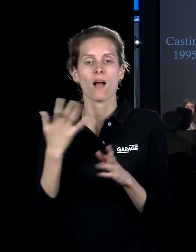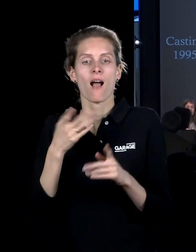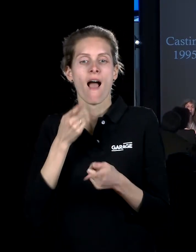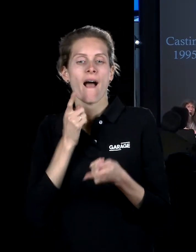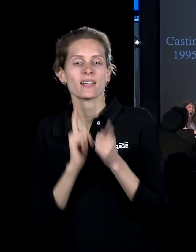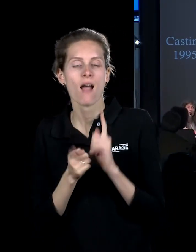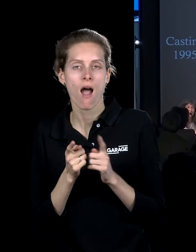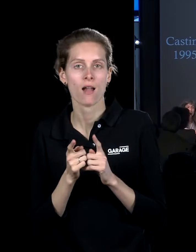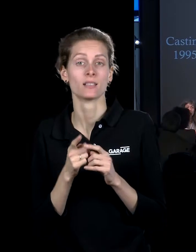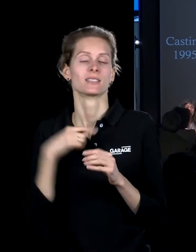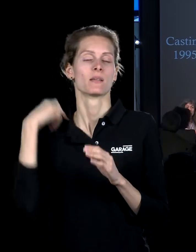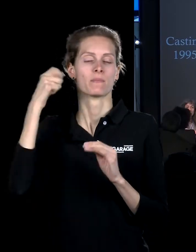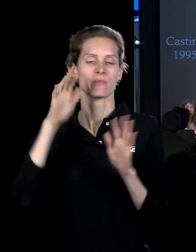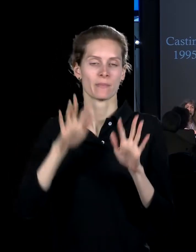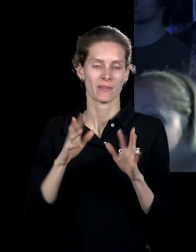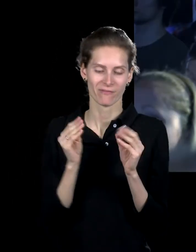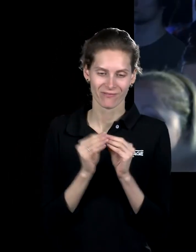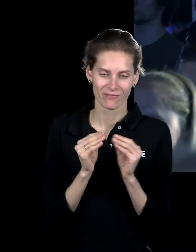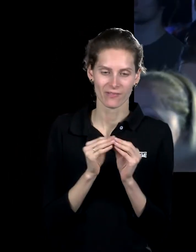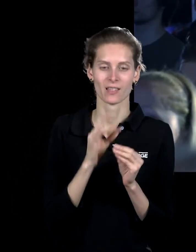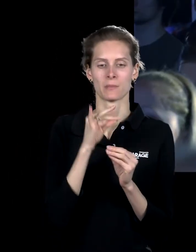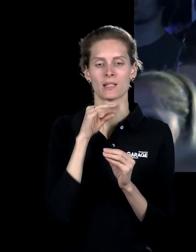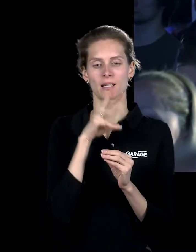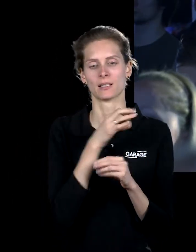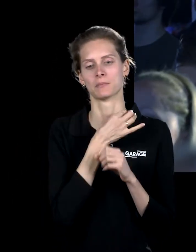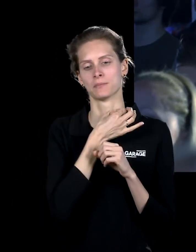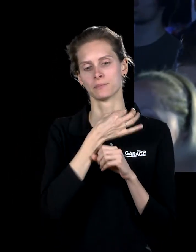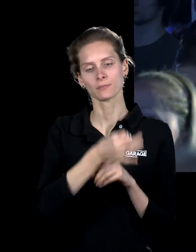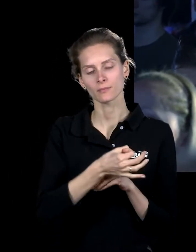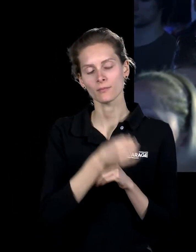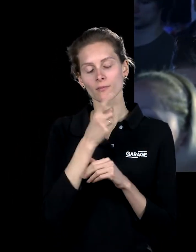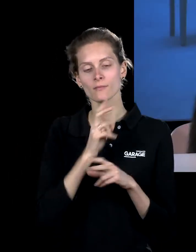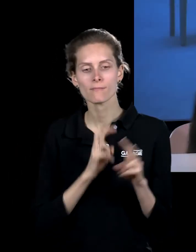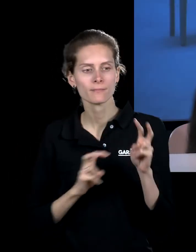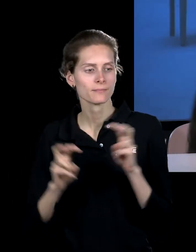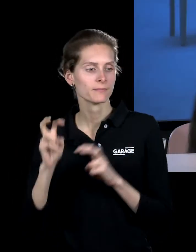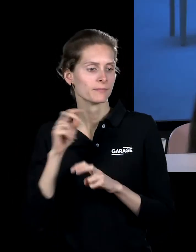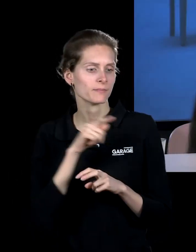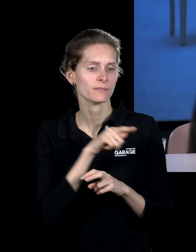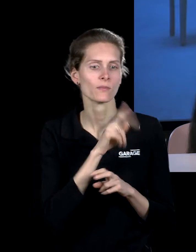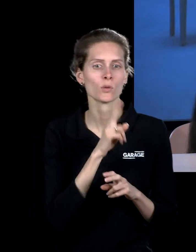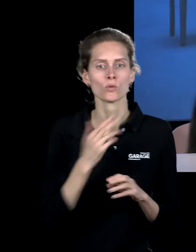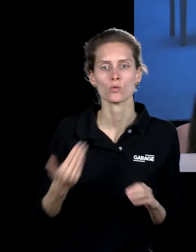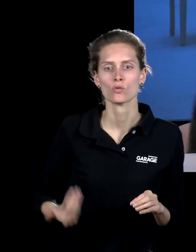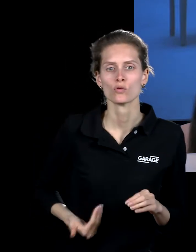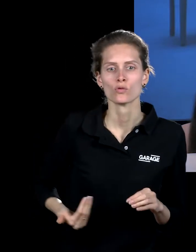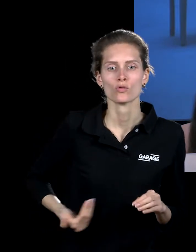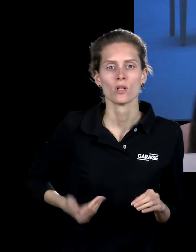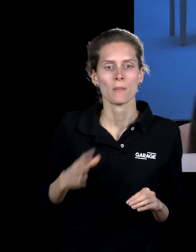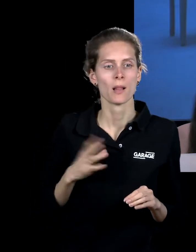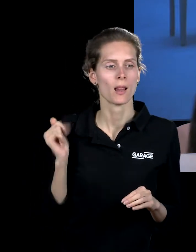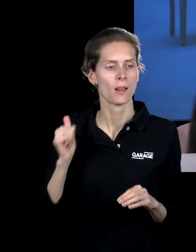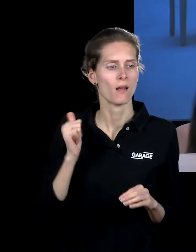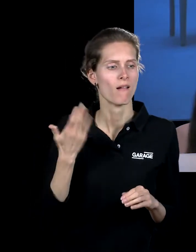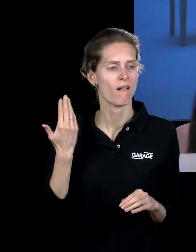это римские окраины, и во время фильма он искал людей, которые там жили со времен 60-х годов, когда «Позоление»